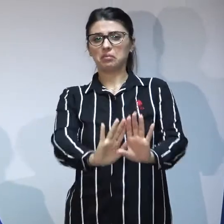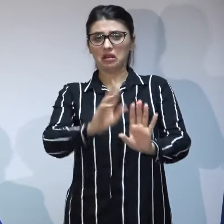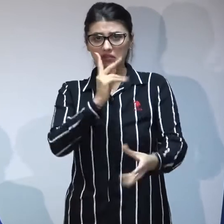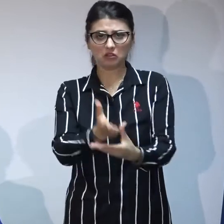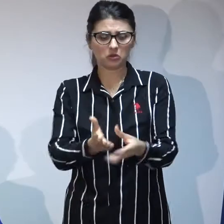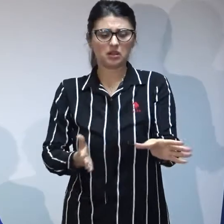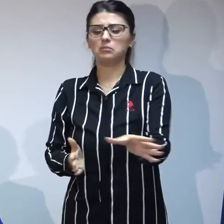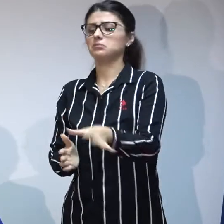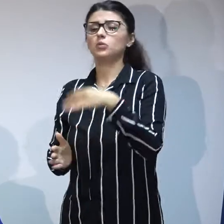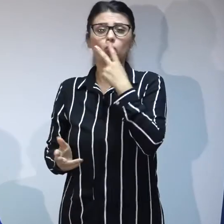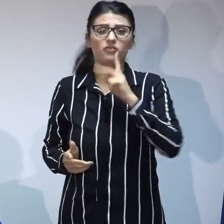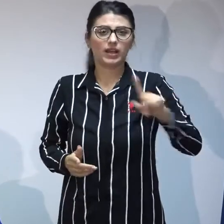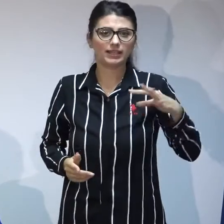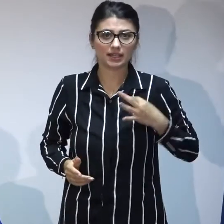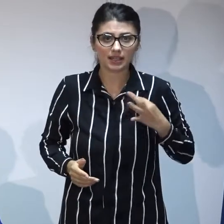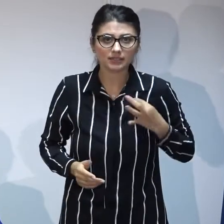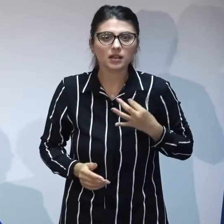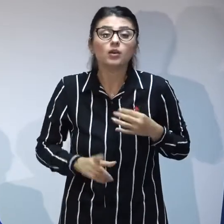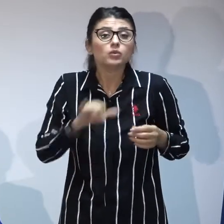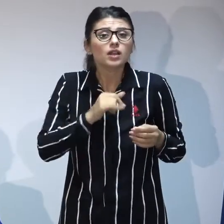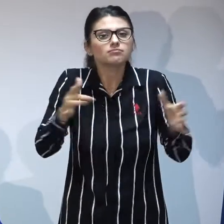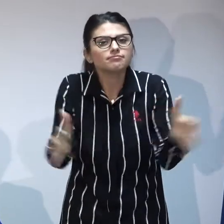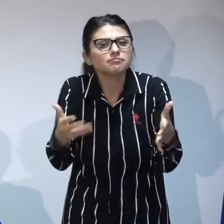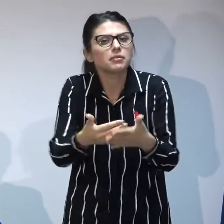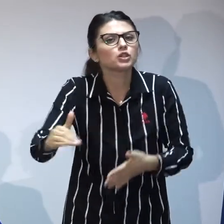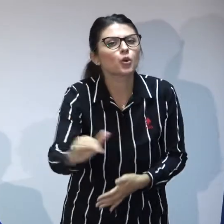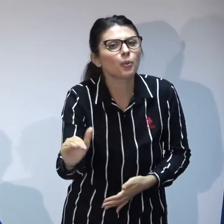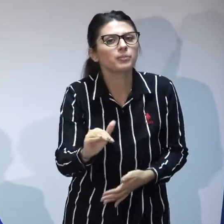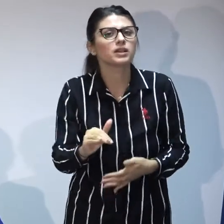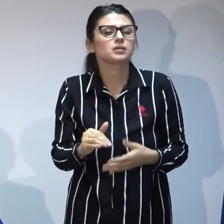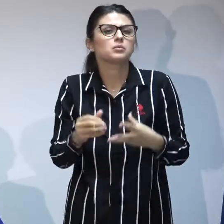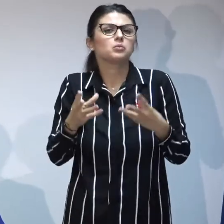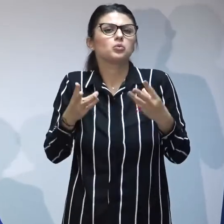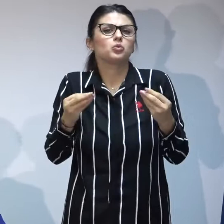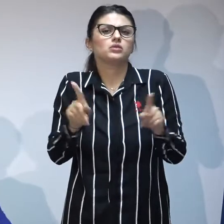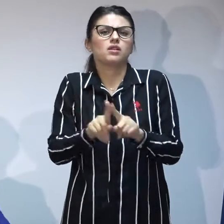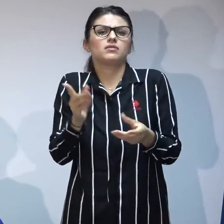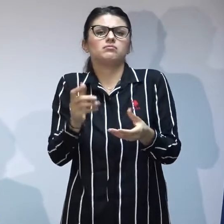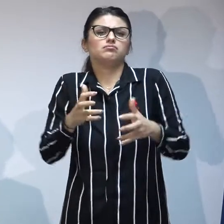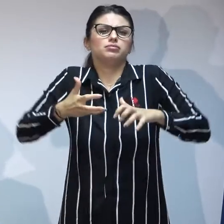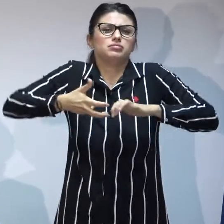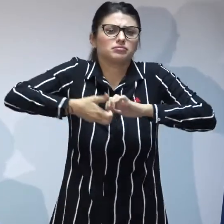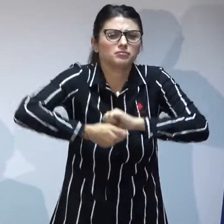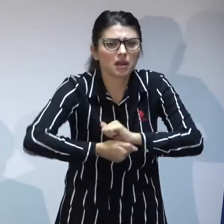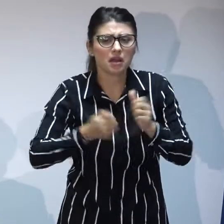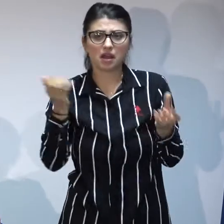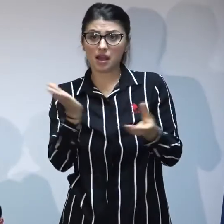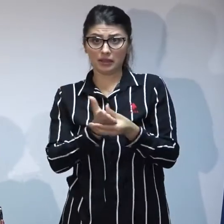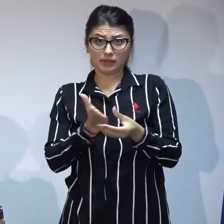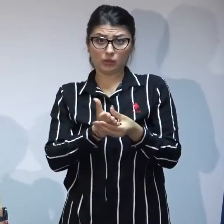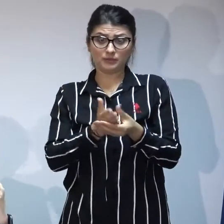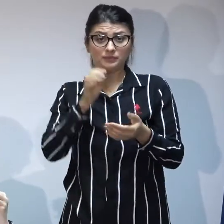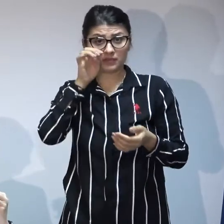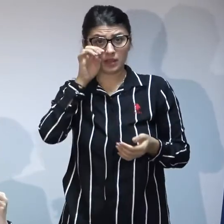a dus în multe cazuri la suprabirocratizarea procedurilor inclusiv în ceea ce ce